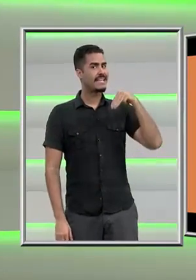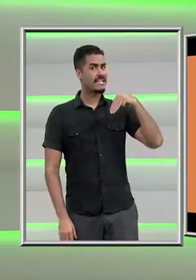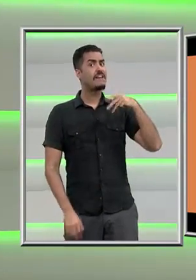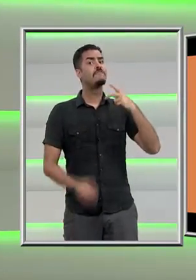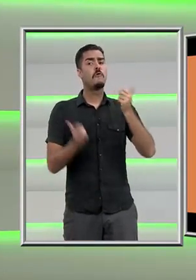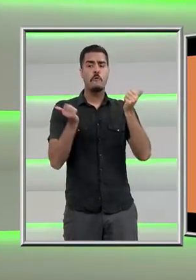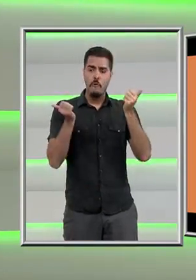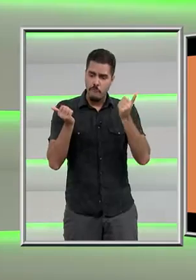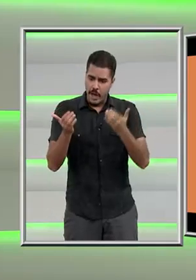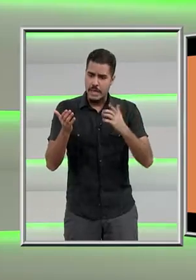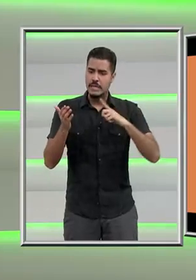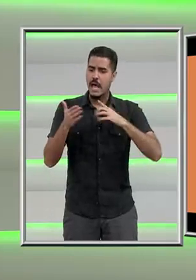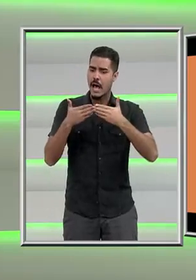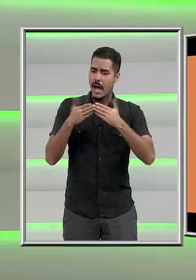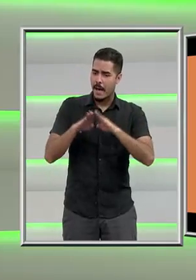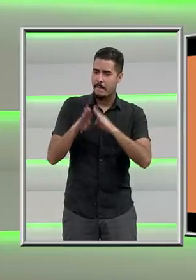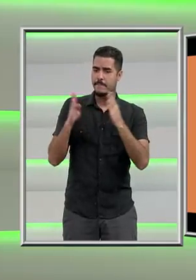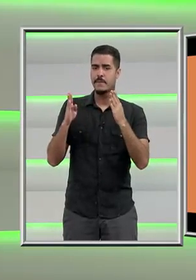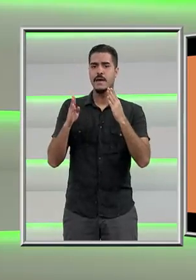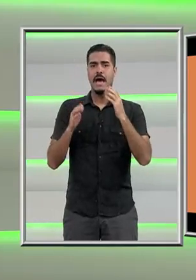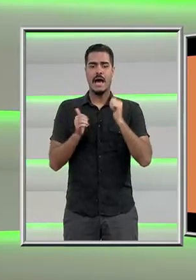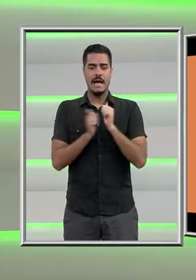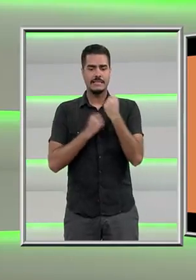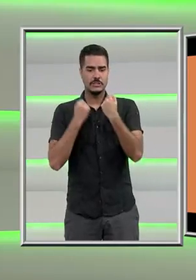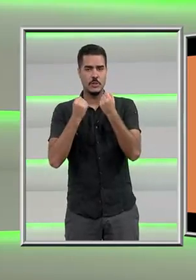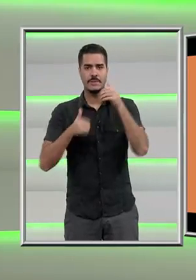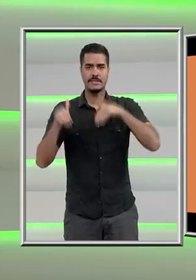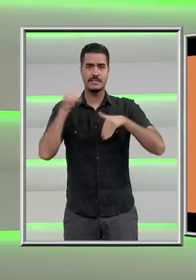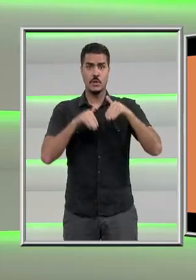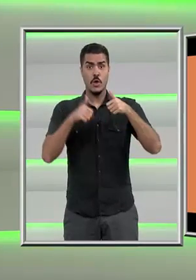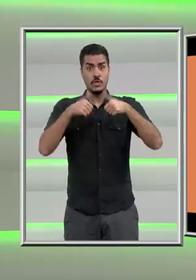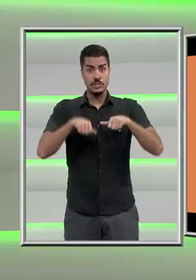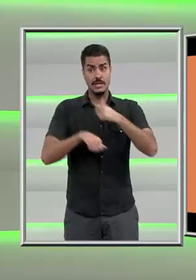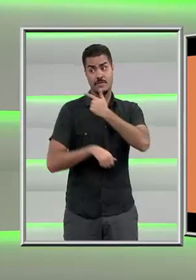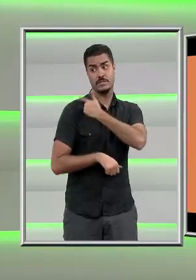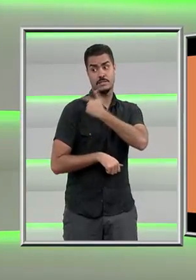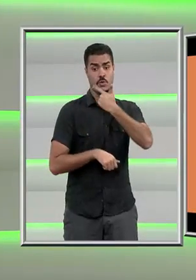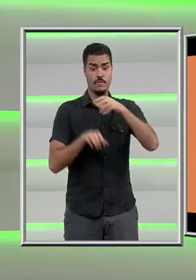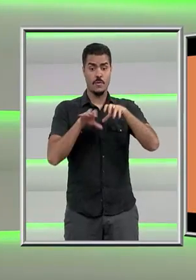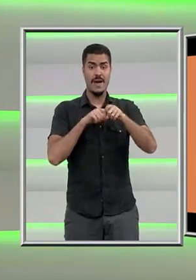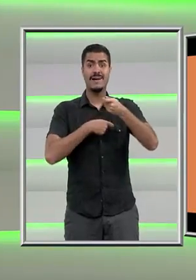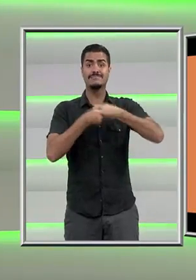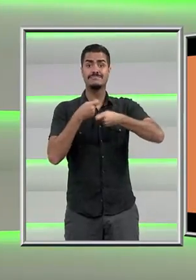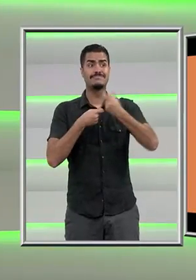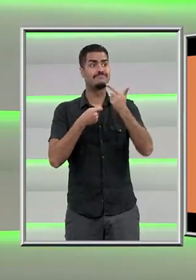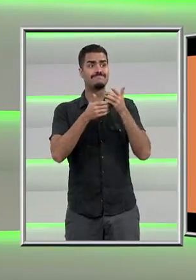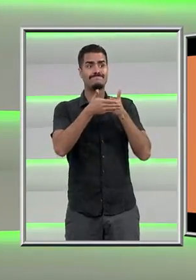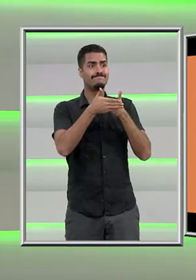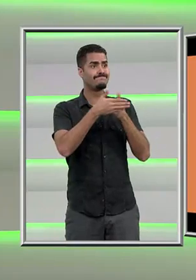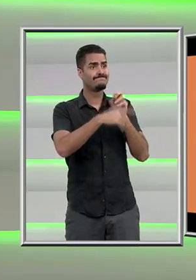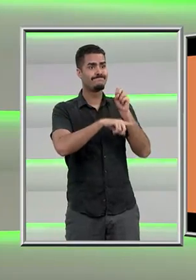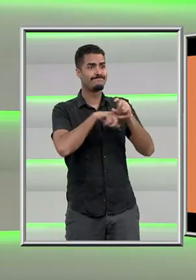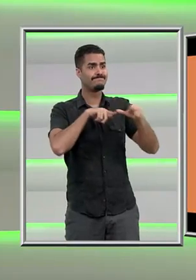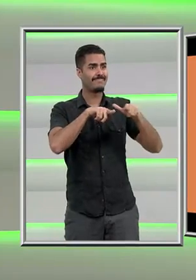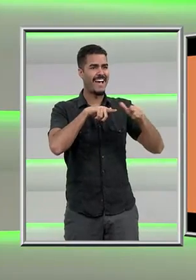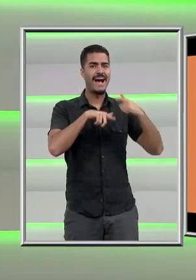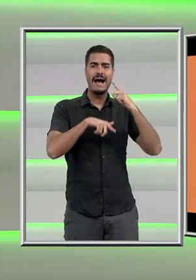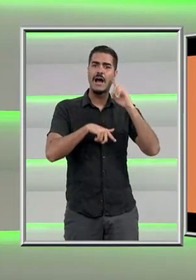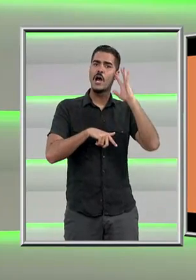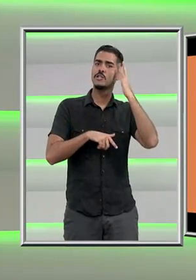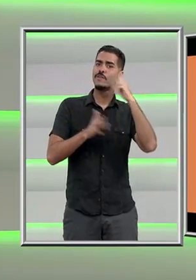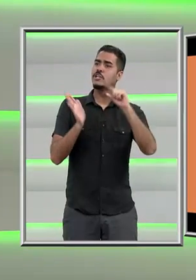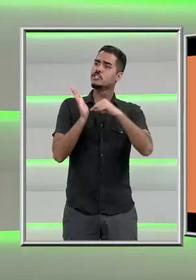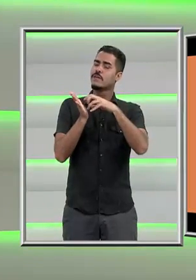e natação para pessoas com deficiência. Como eu tinha acabado de concluir o segundo grau técnico em administração e não tinha mercado de trabalho, eu me inscrevia a